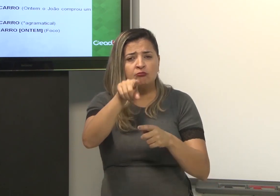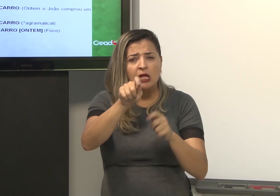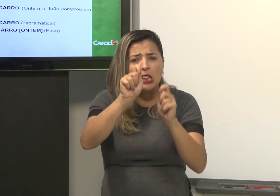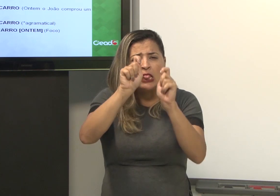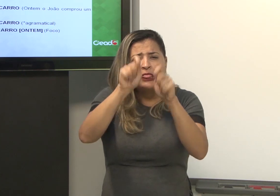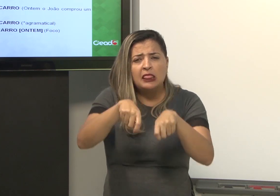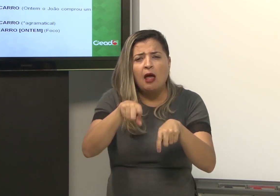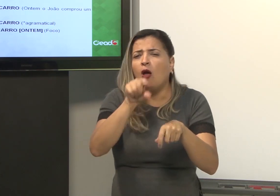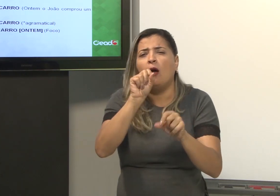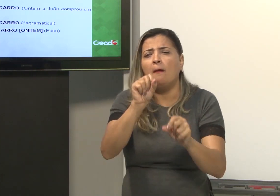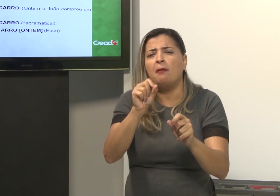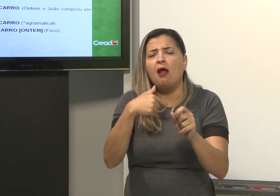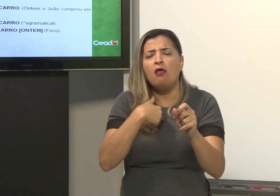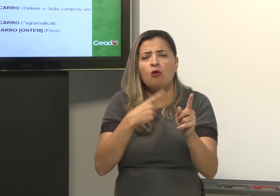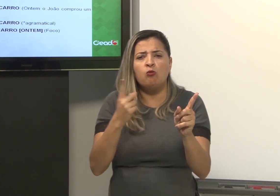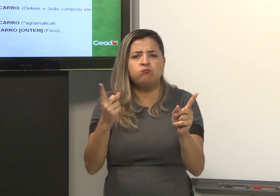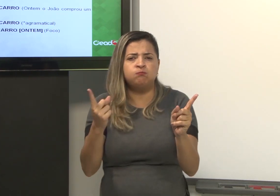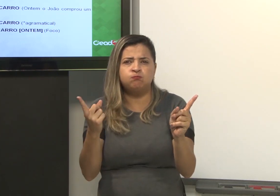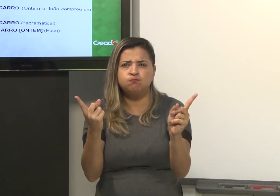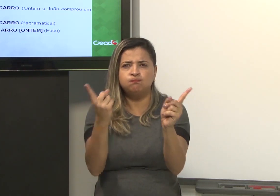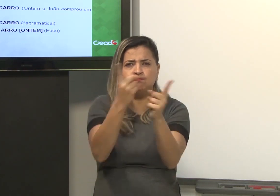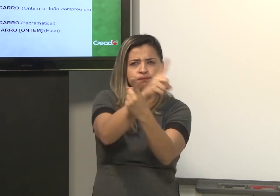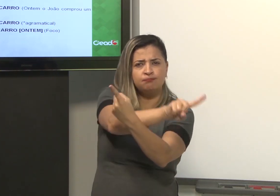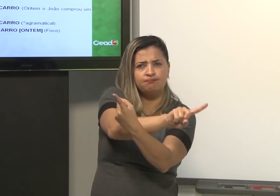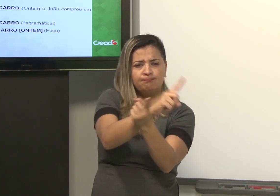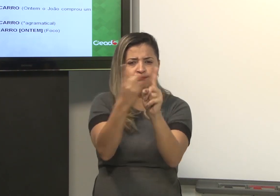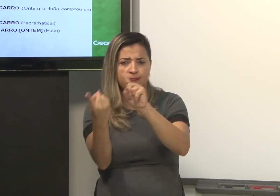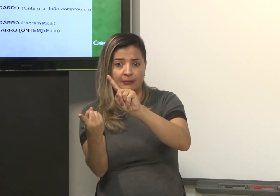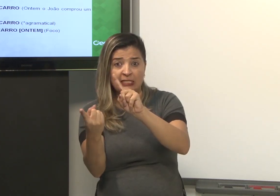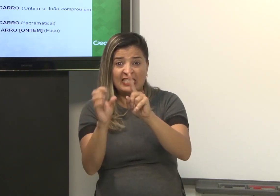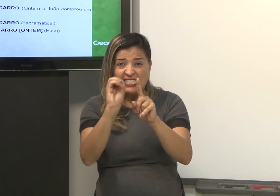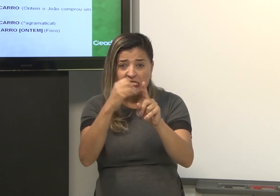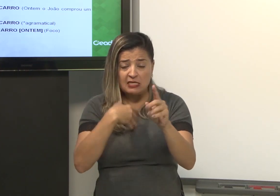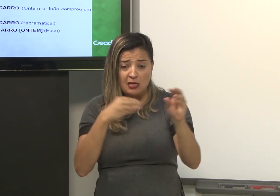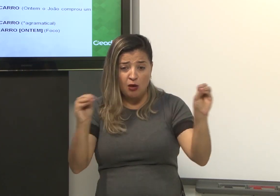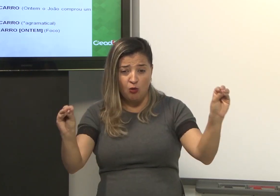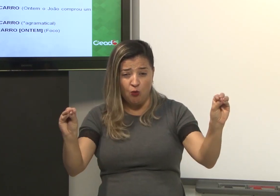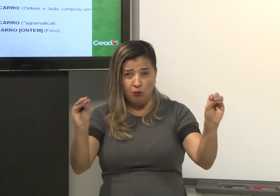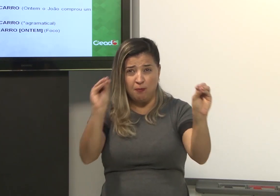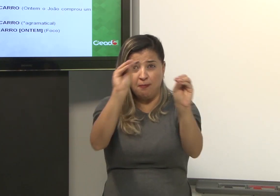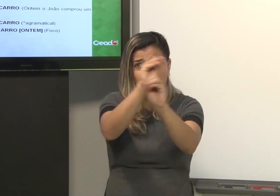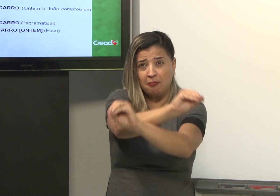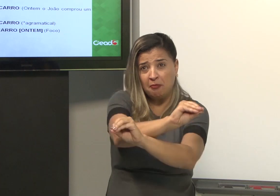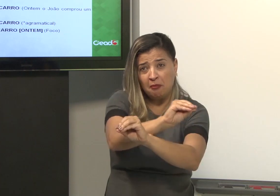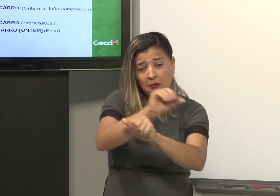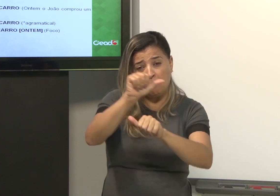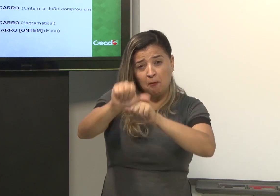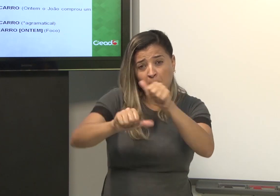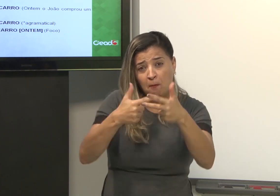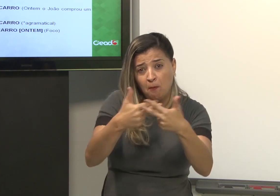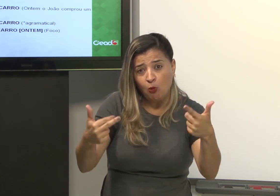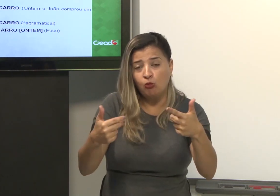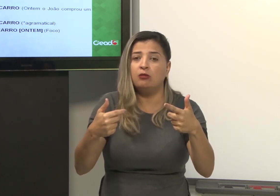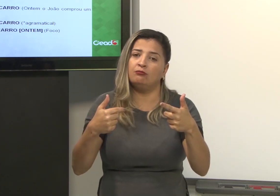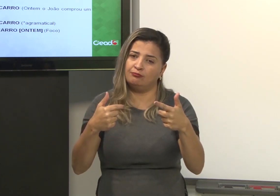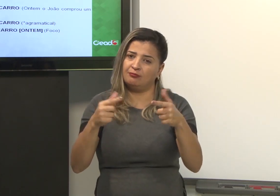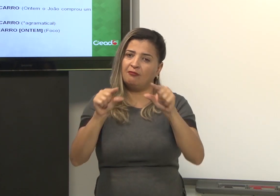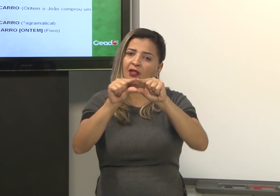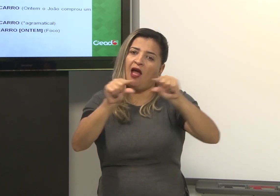inverter também essa ordem. Você pode trocar na frase. O que pode acontecer?